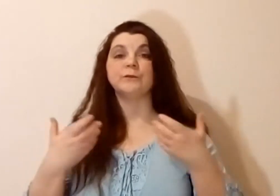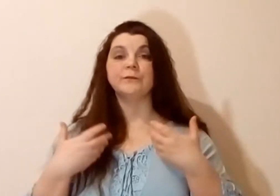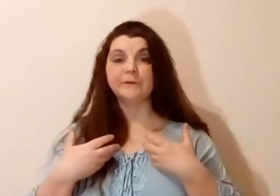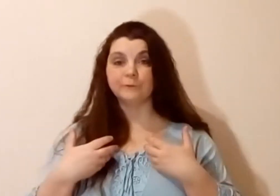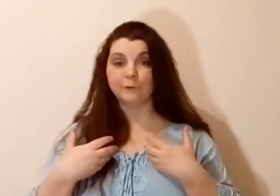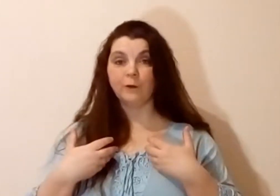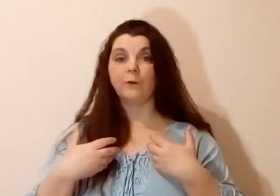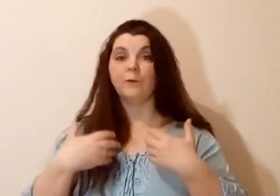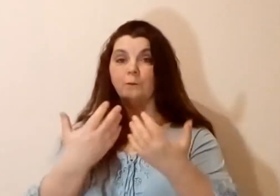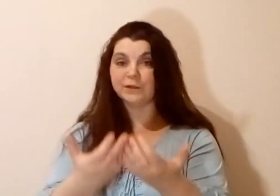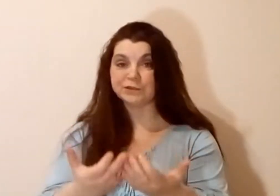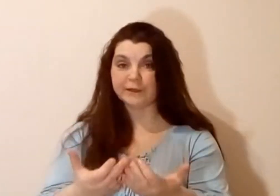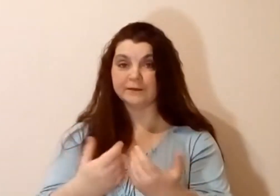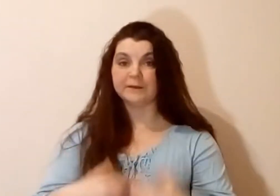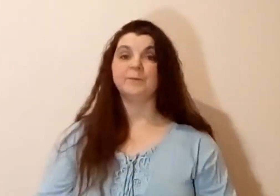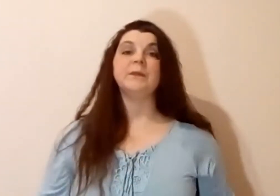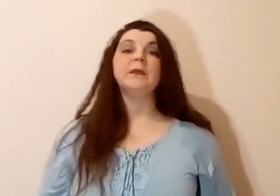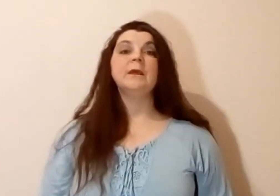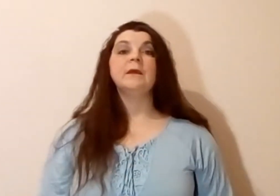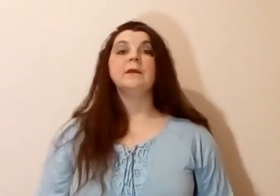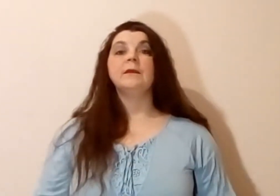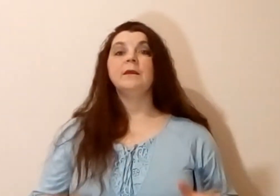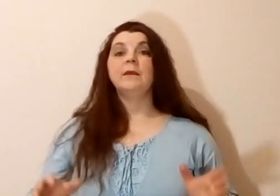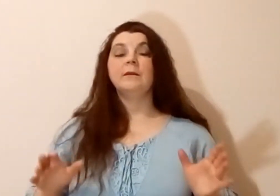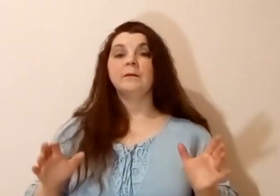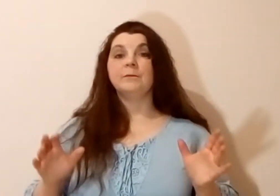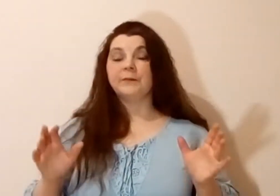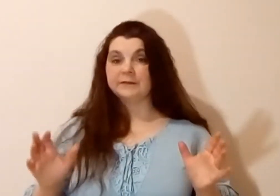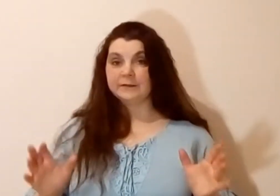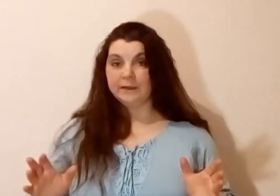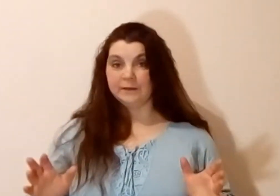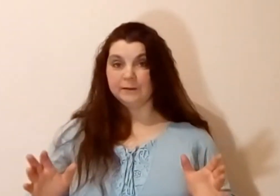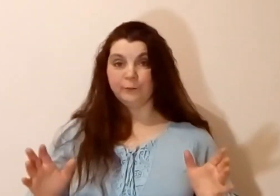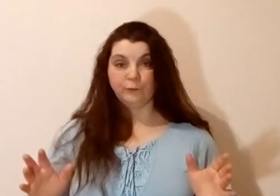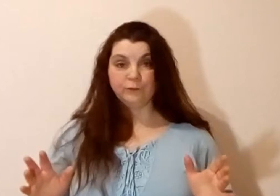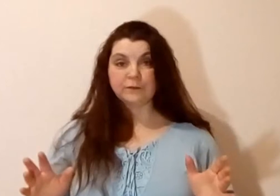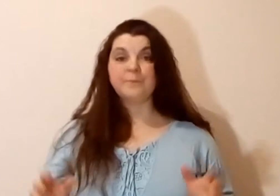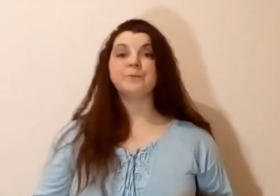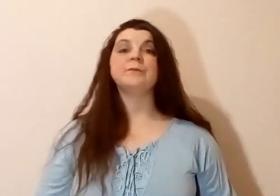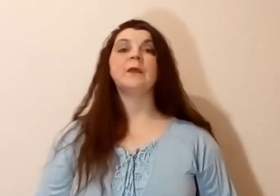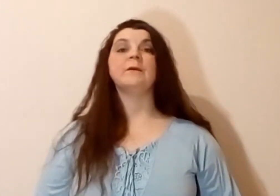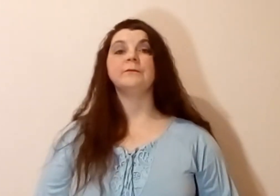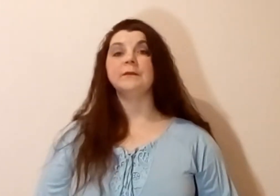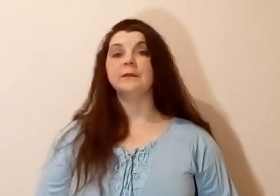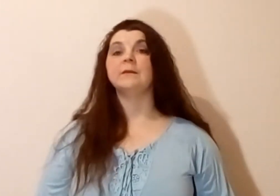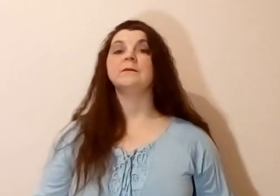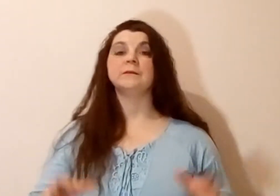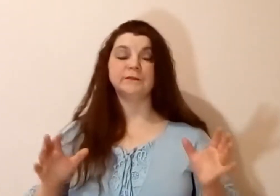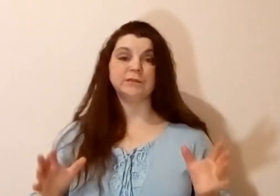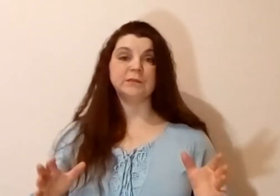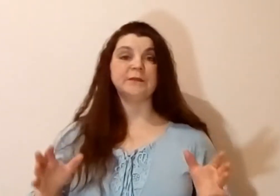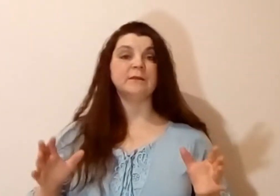вы его уважаете. И последний пункт. Вы должны быть